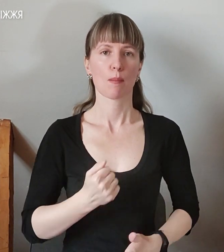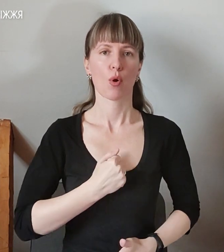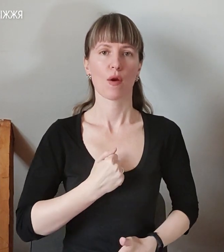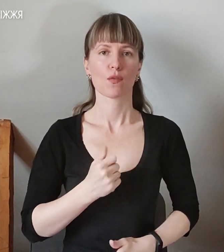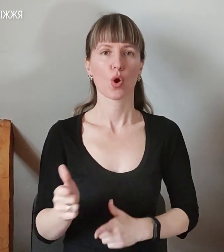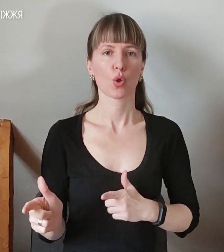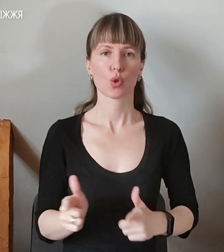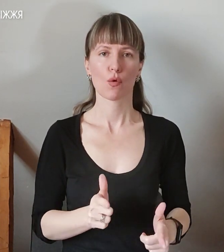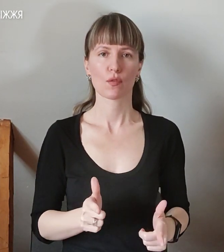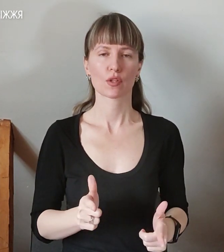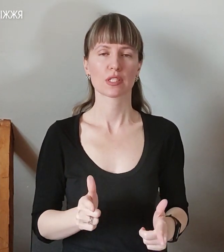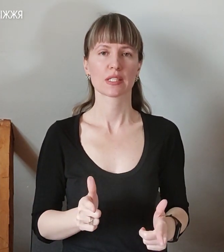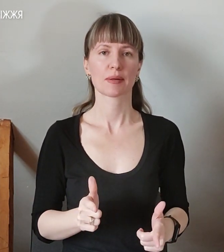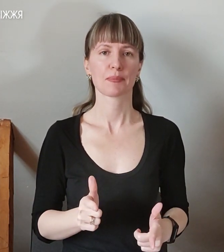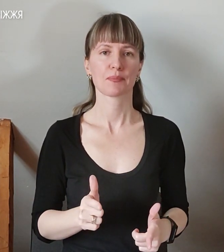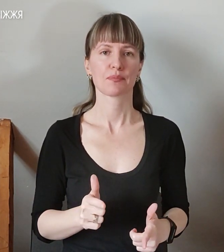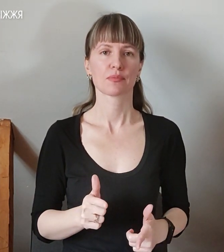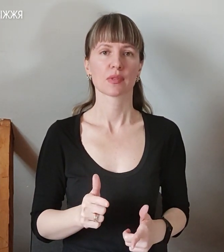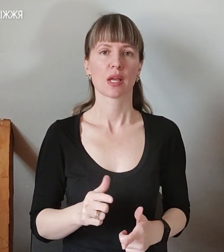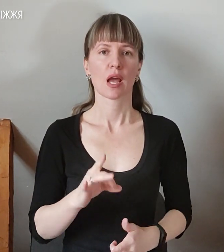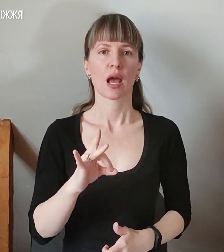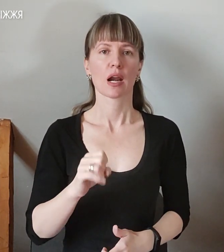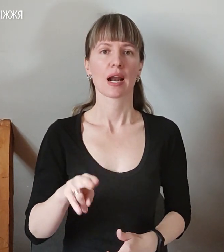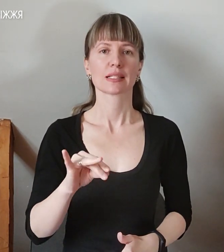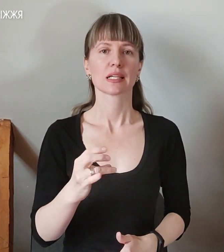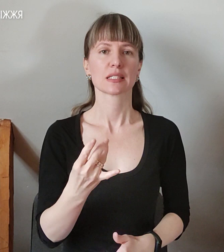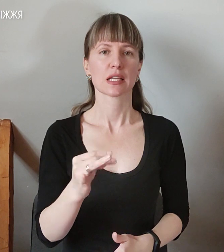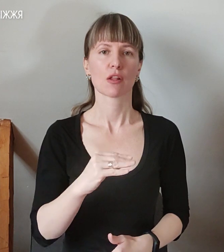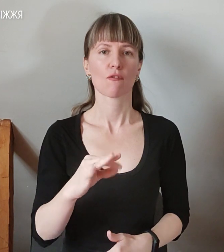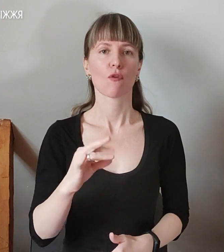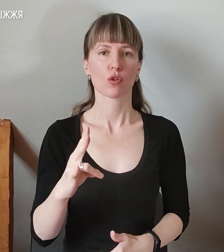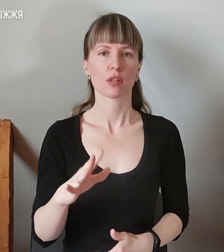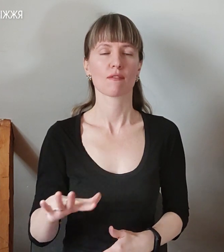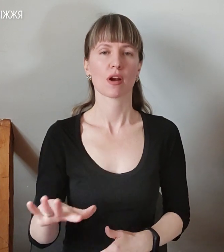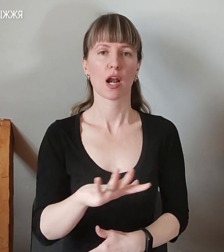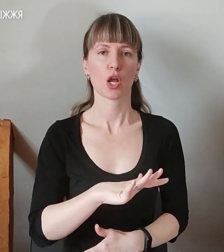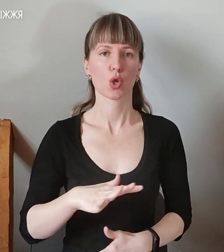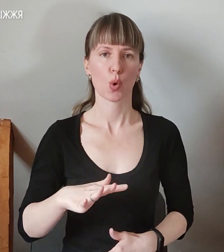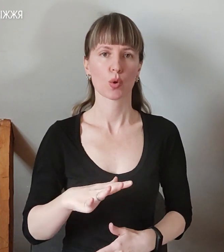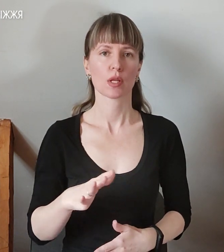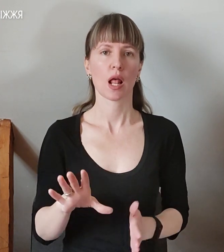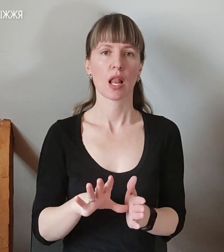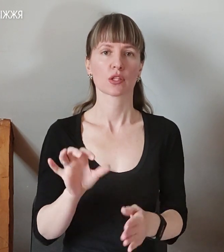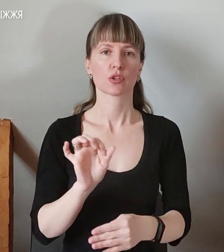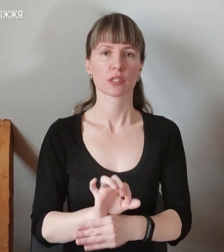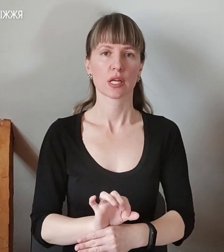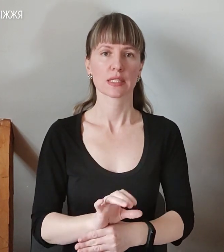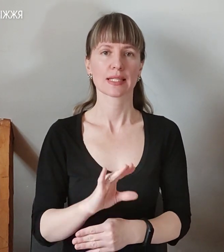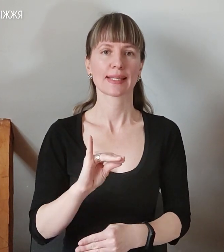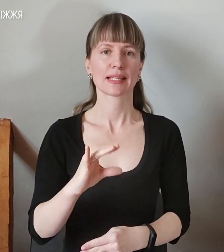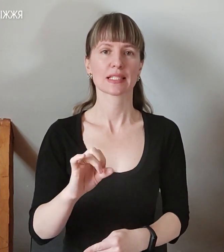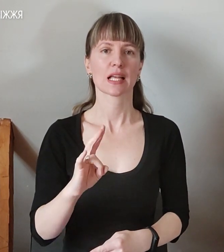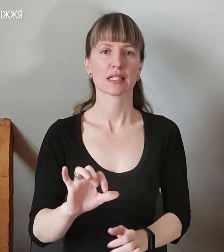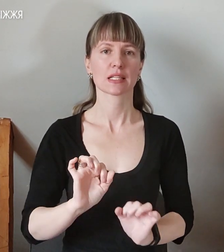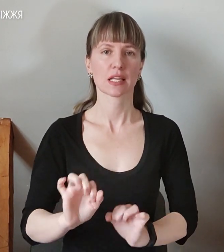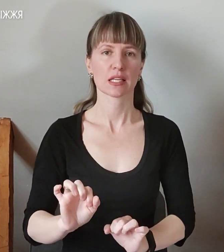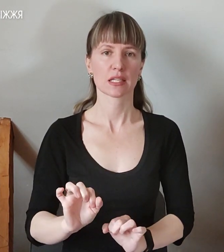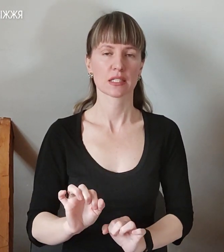готовності. Радіаційний фонд в районі розташування Запорізької атомної електростанції і в санітарно-захисній зоні складає 8